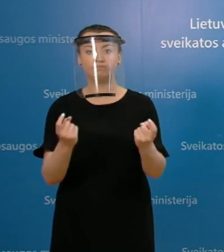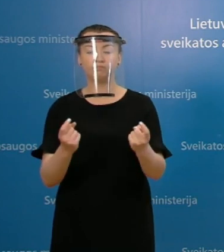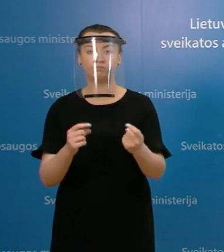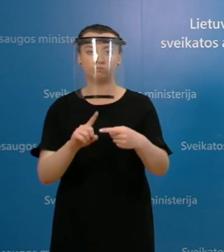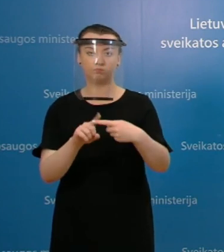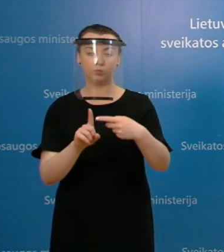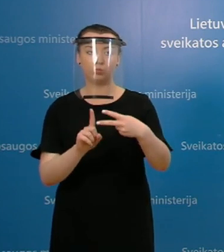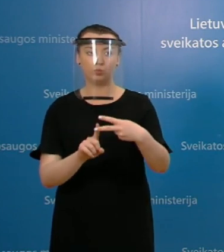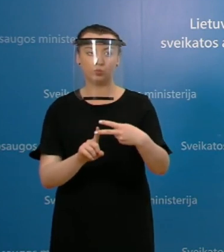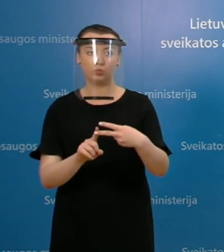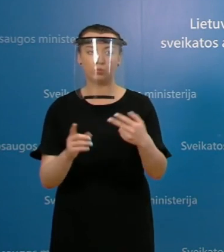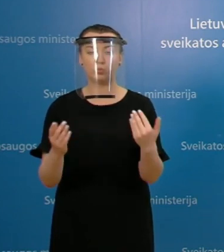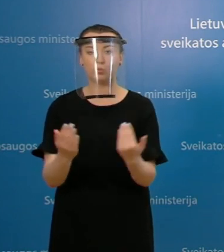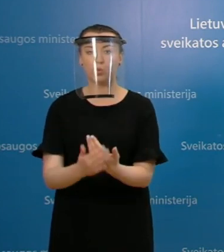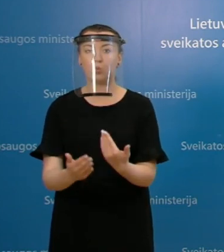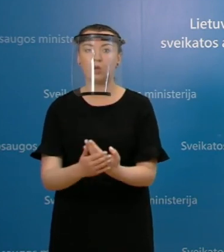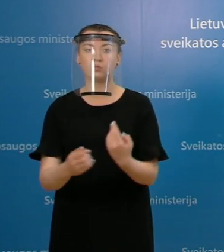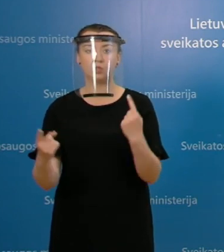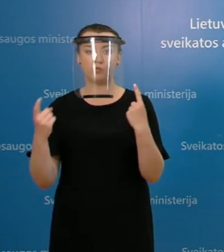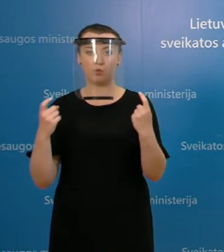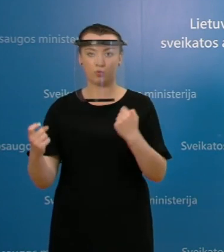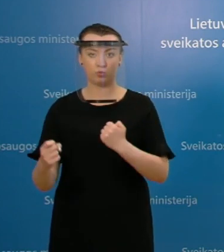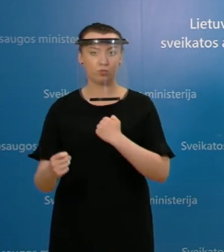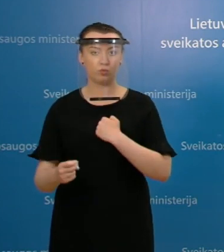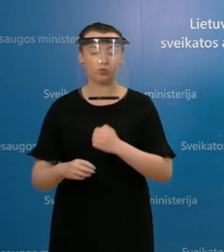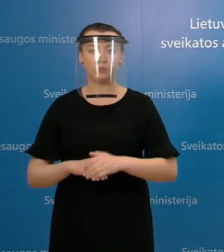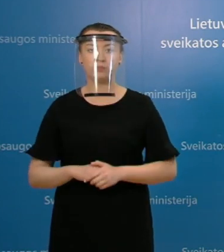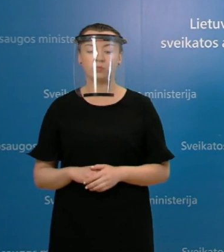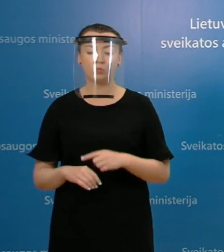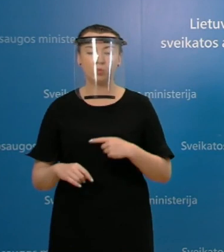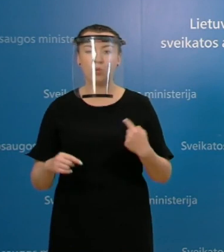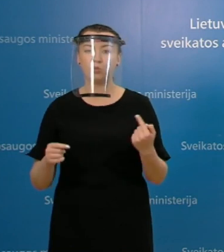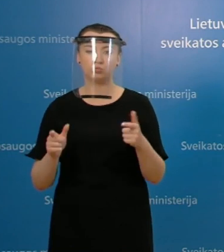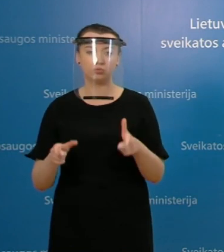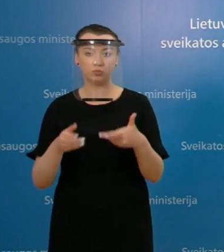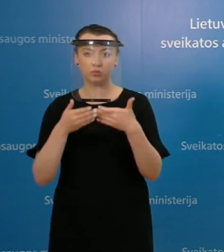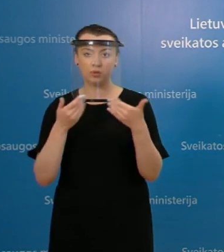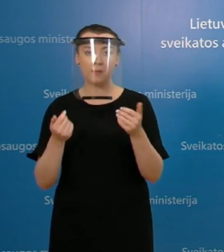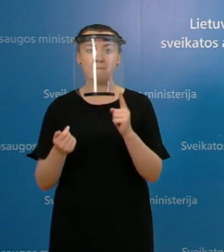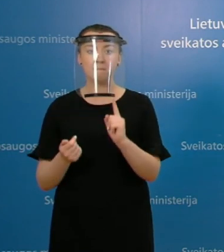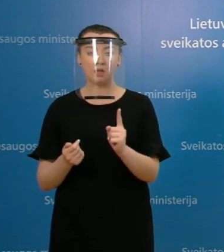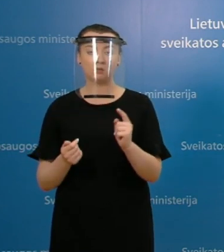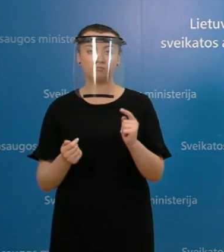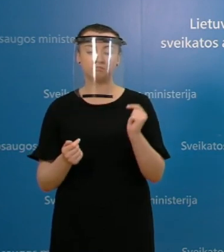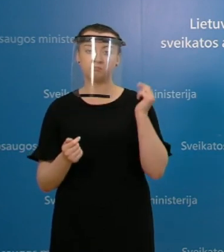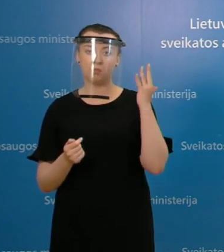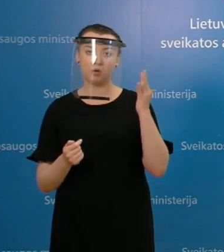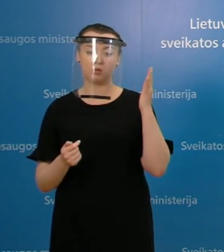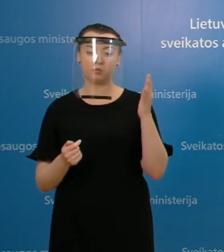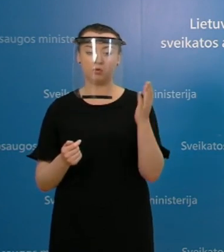naujausių aktualijų. Nėra jų labai daug, bet juos tikrai, manau, yra